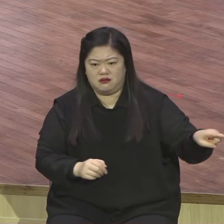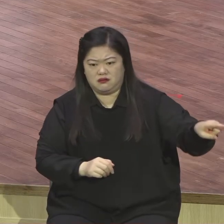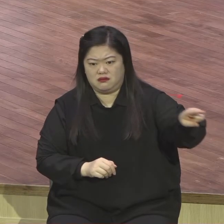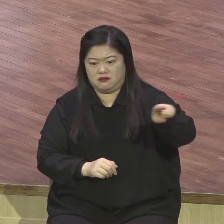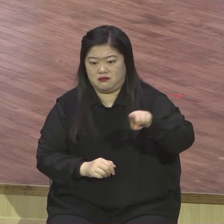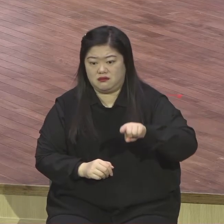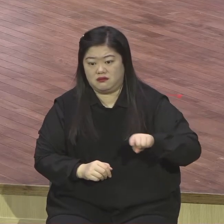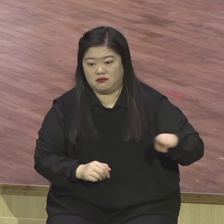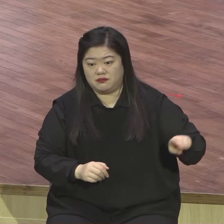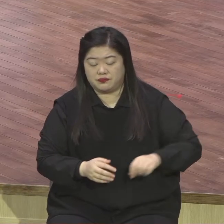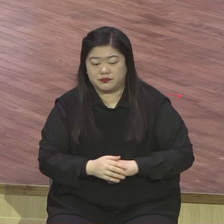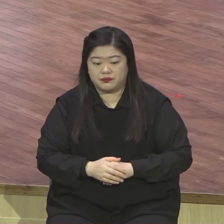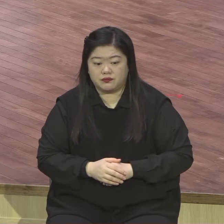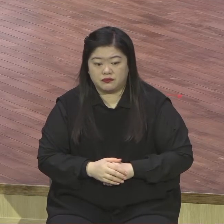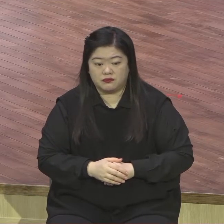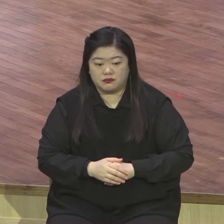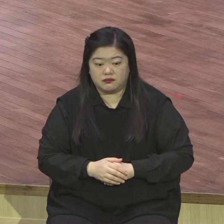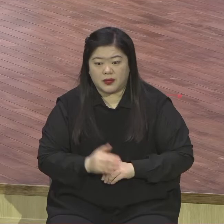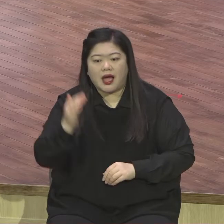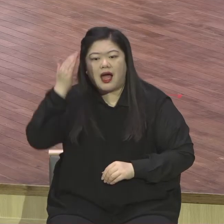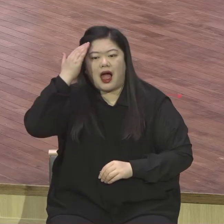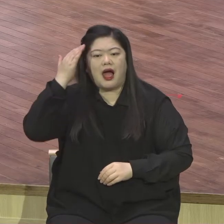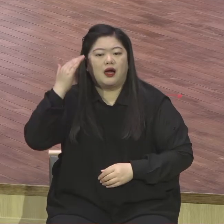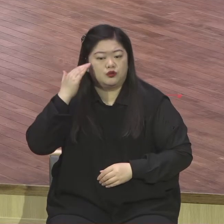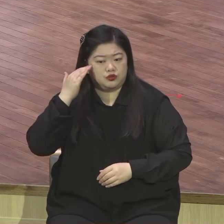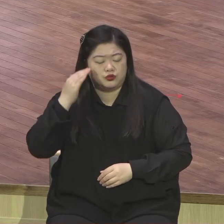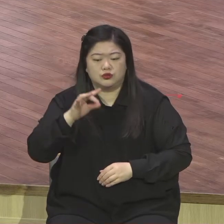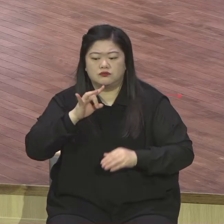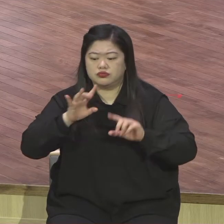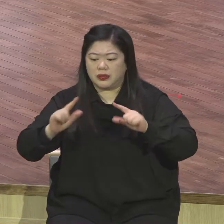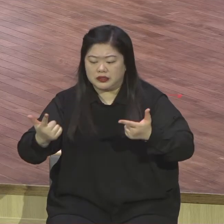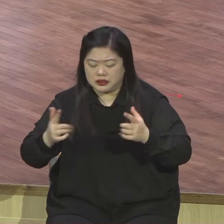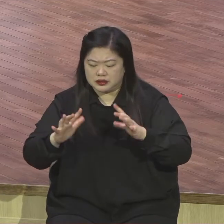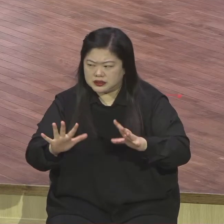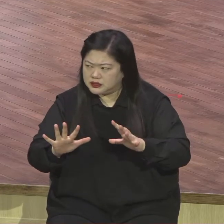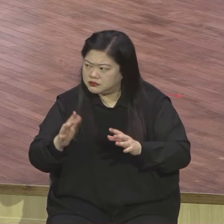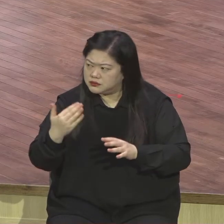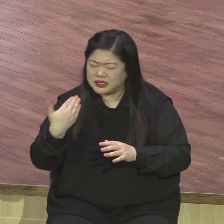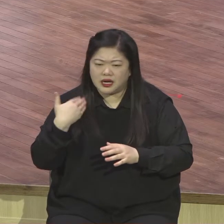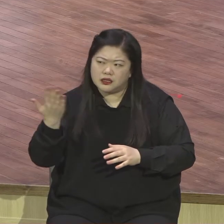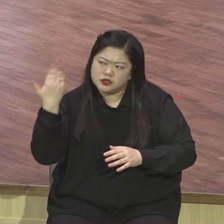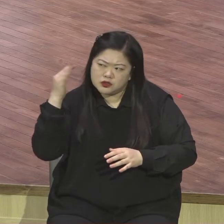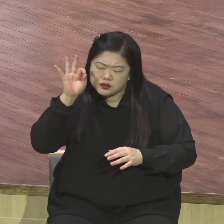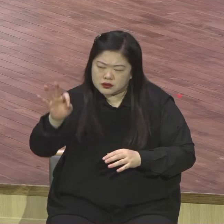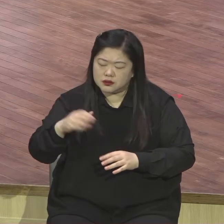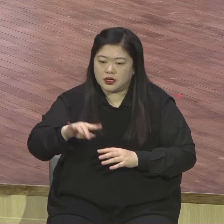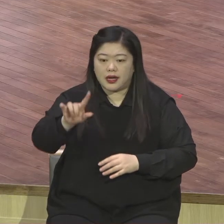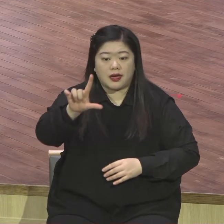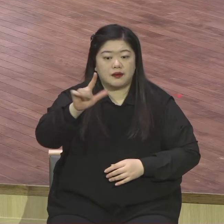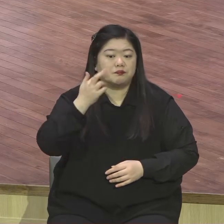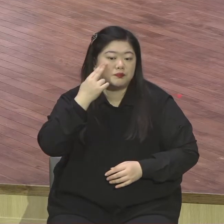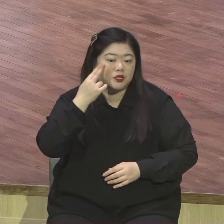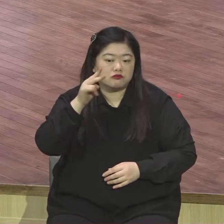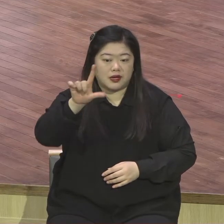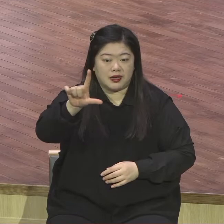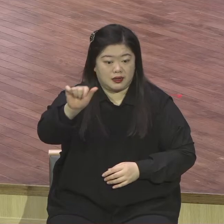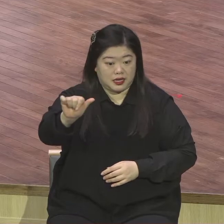우리나라뿐만 아니에요. 지금 그 LA만 하더라도 이